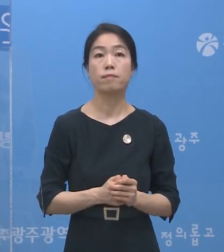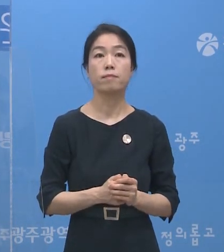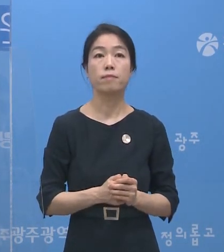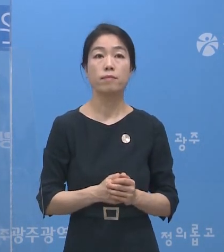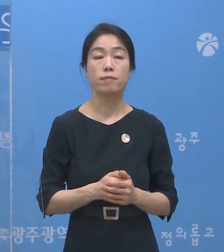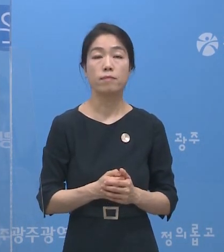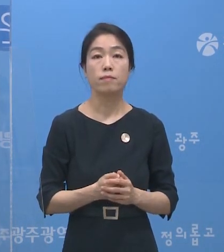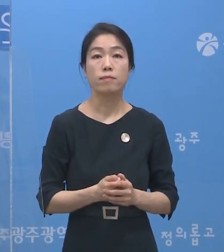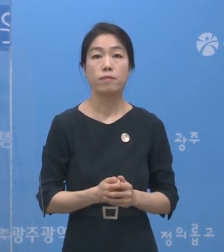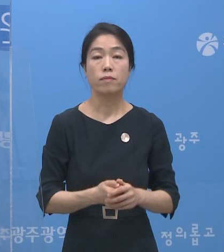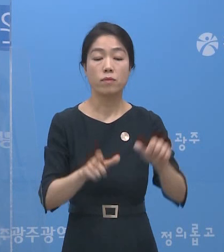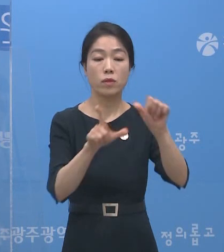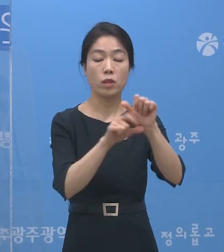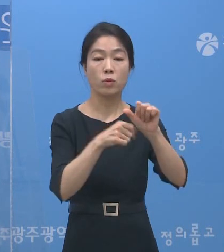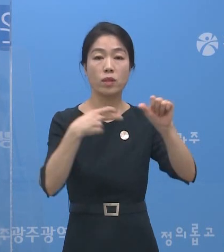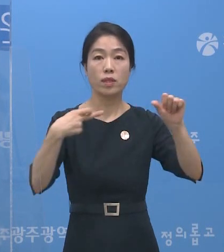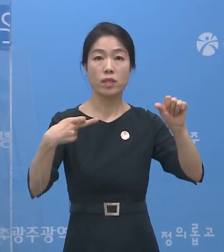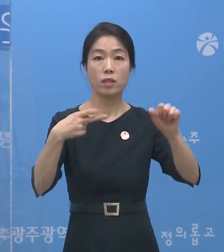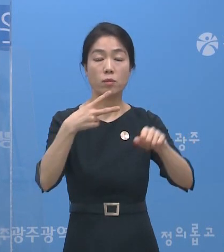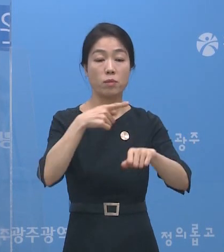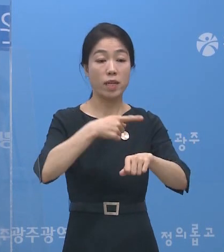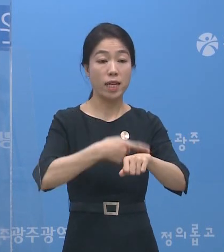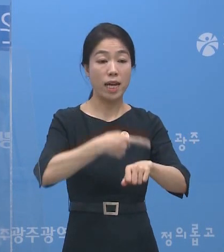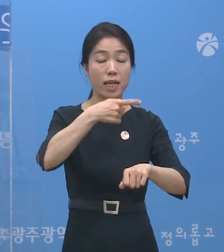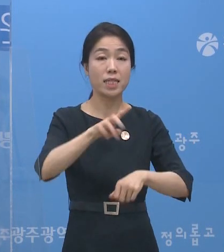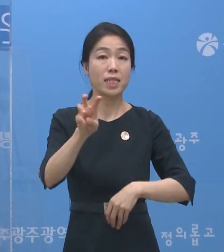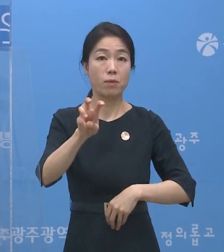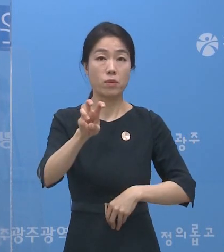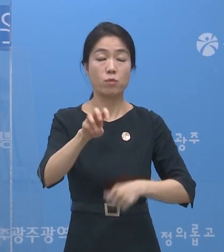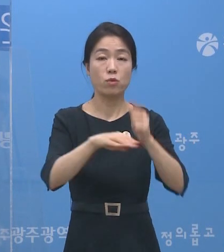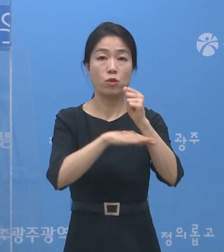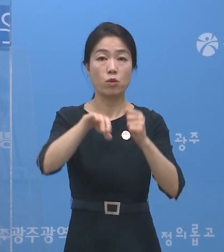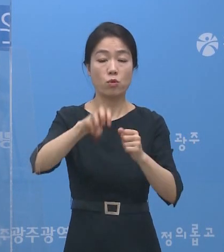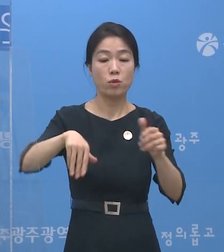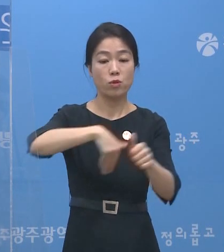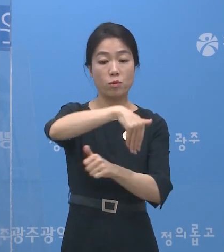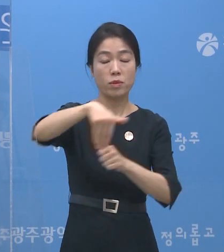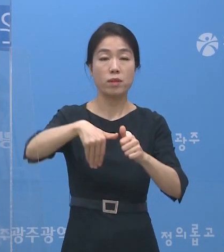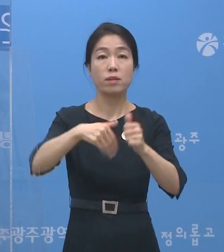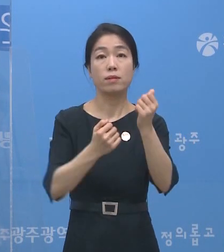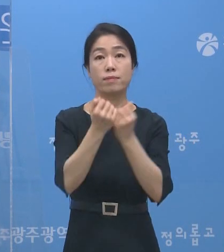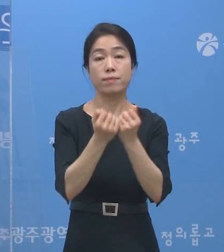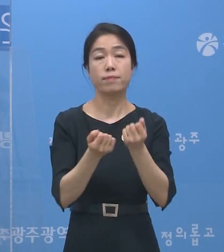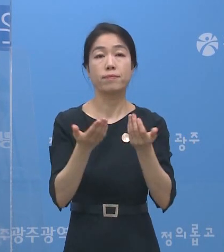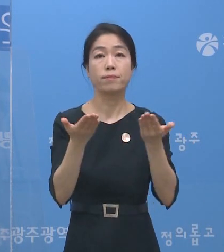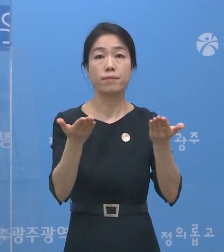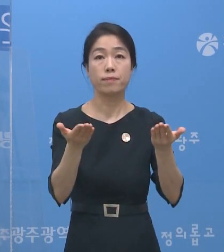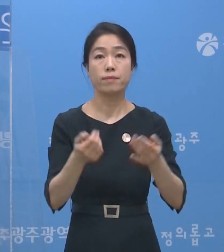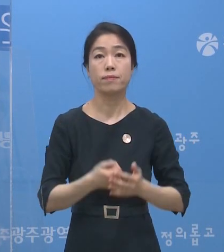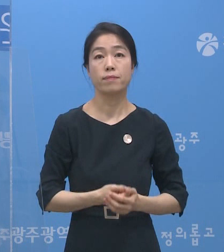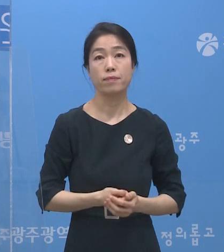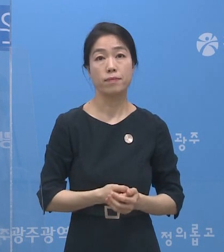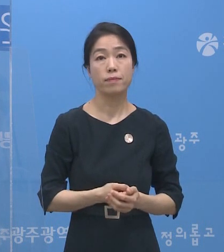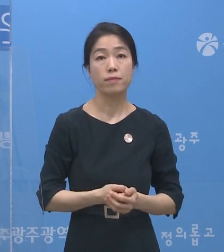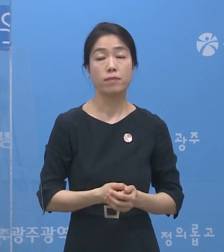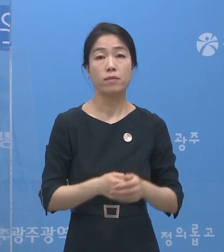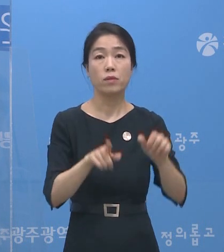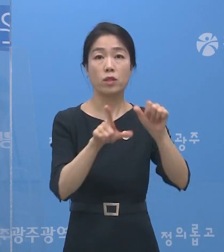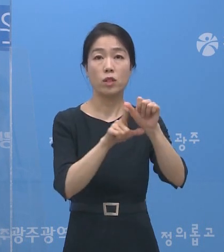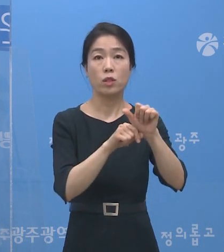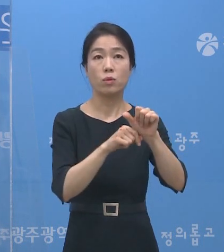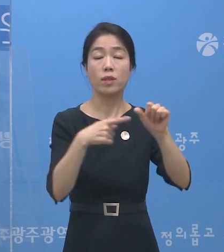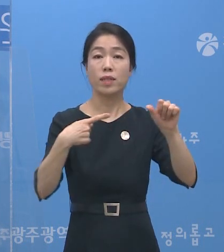네, 5월 12일 13시 30분 기준 코로나19 광주광역시 발생 현황입니다. 5월